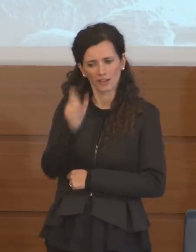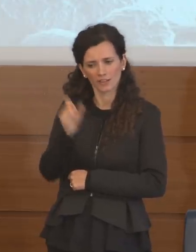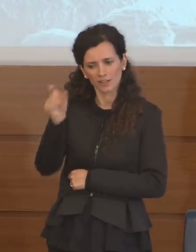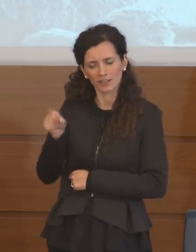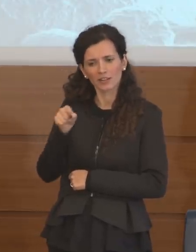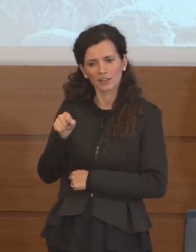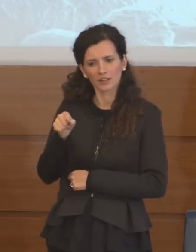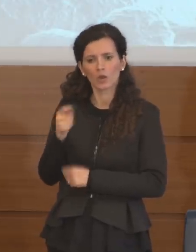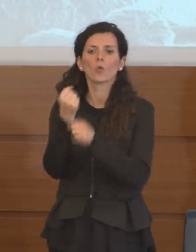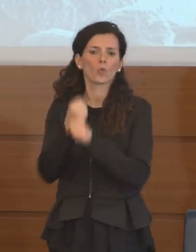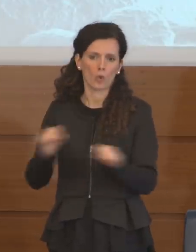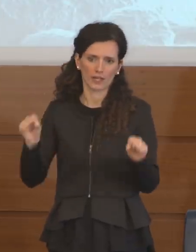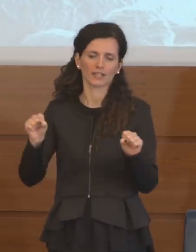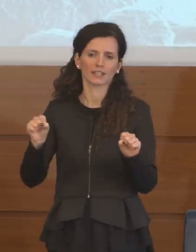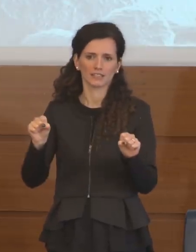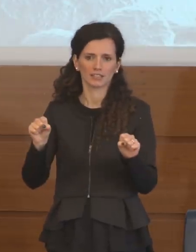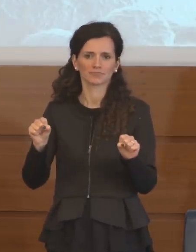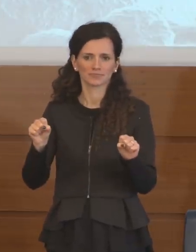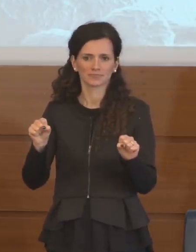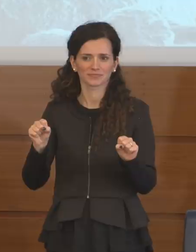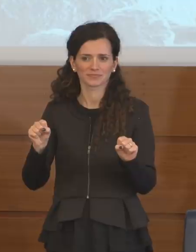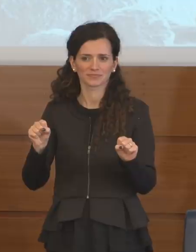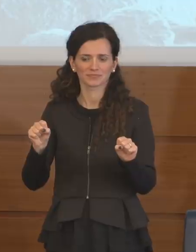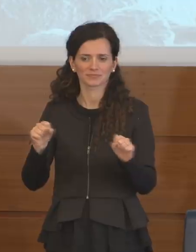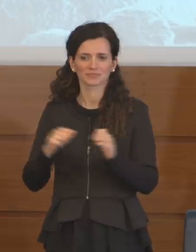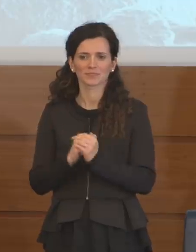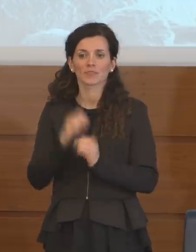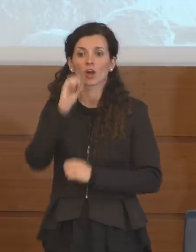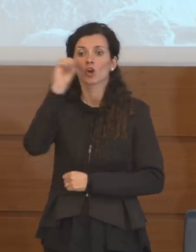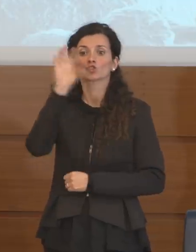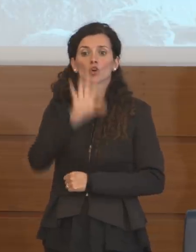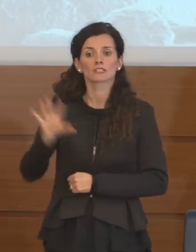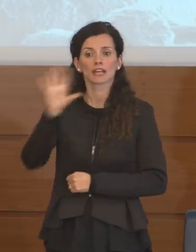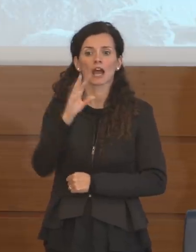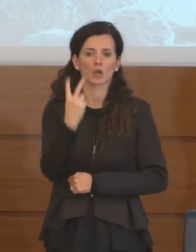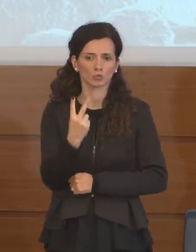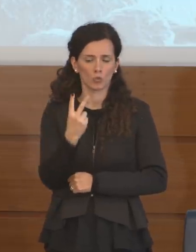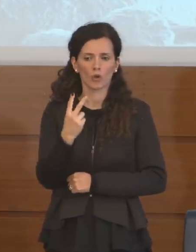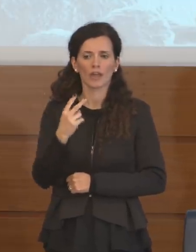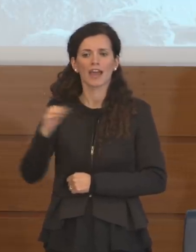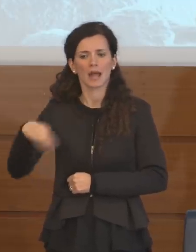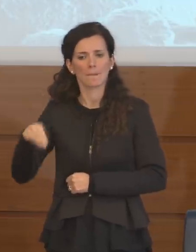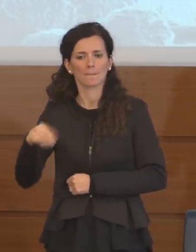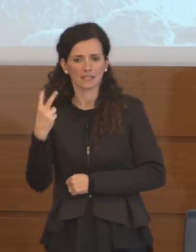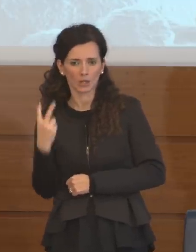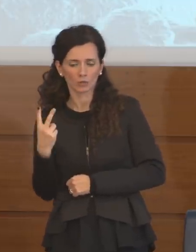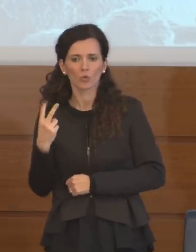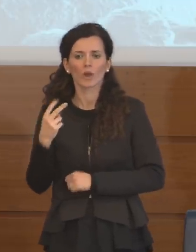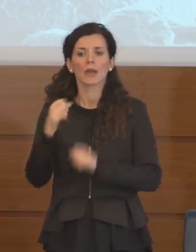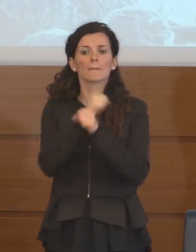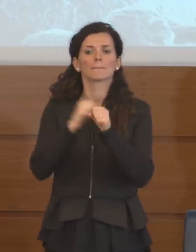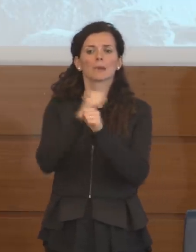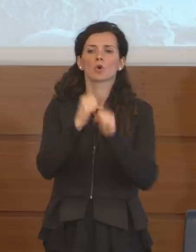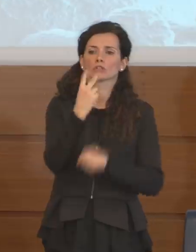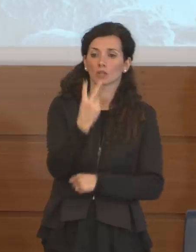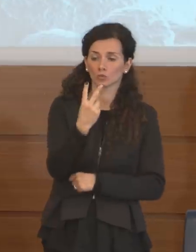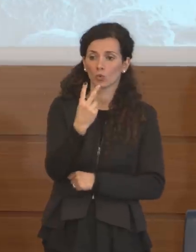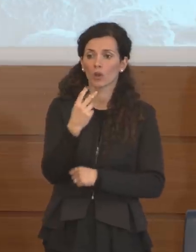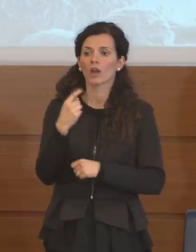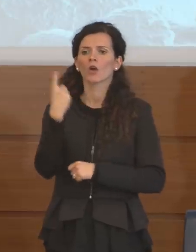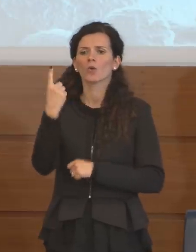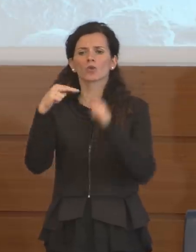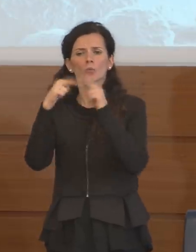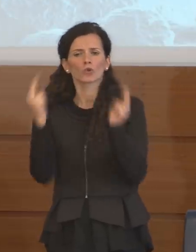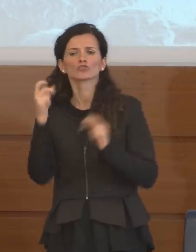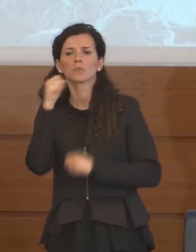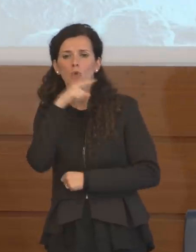guariti, Toscana 2, Campania 2, Piemonte 2, uno in provincia